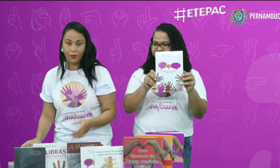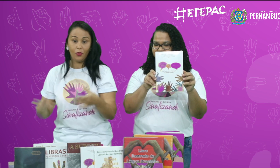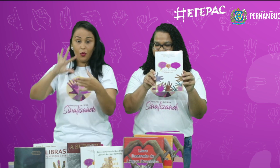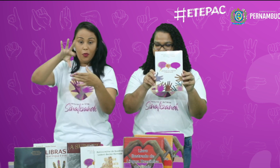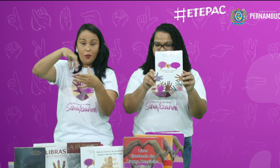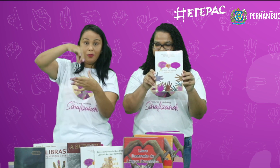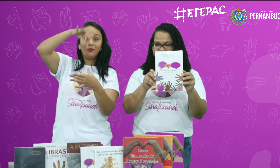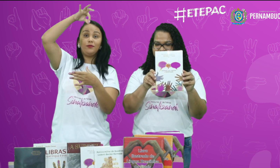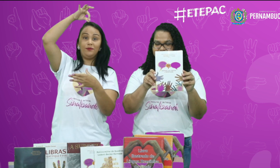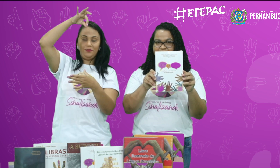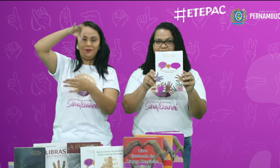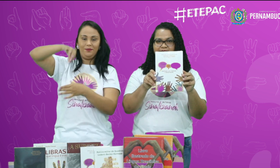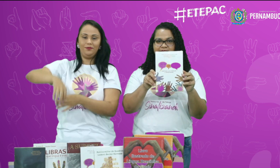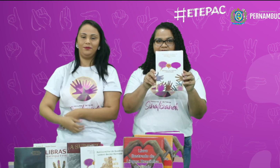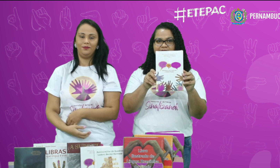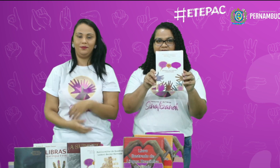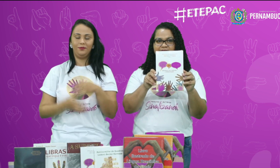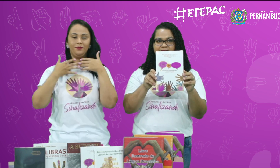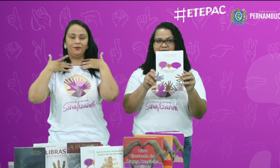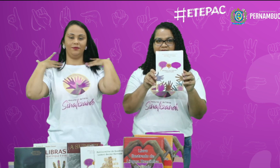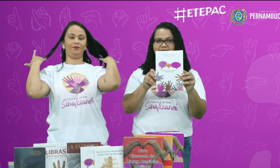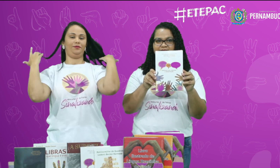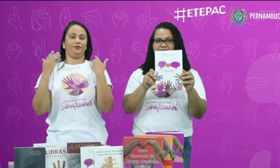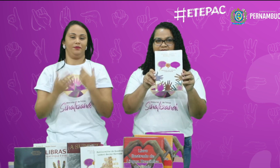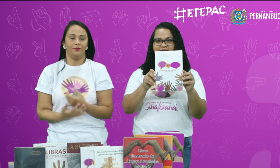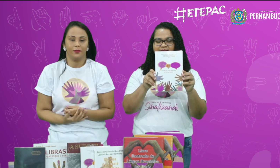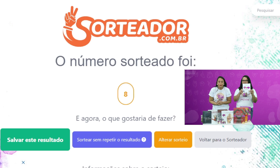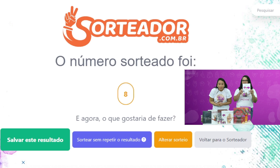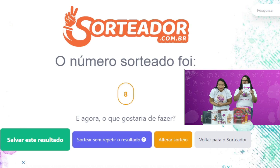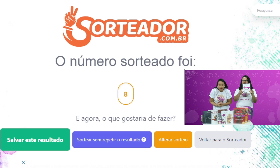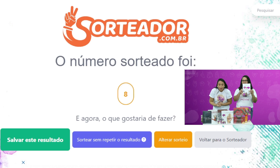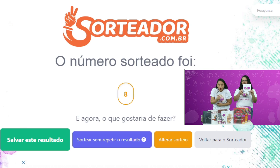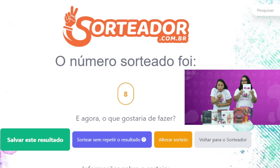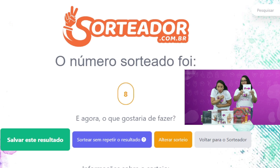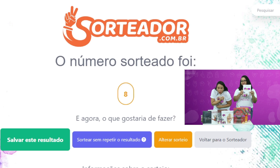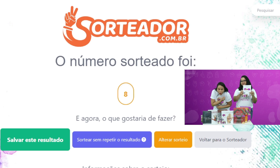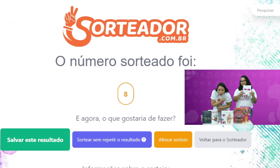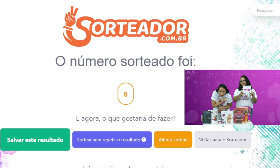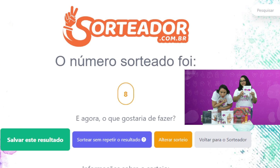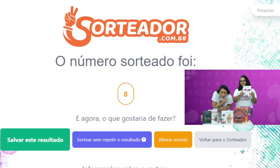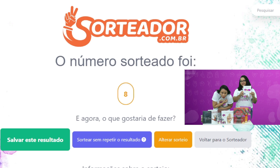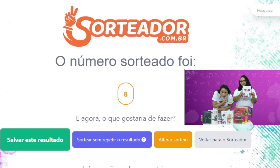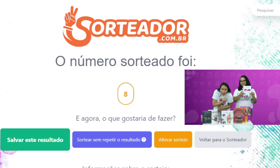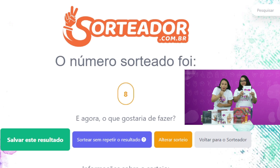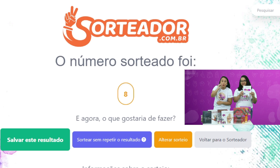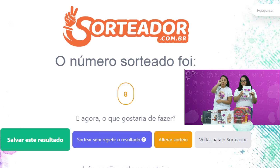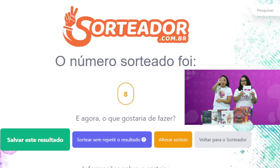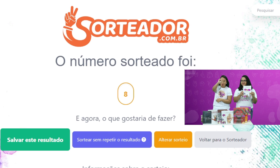Vamos ao sorteio. O número oito.